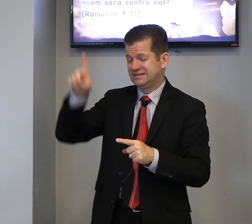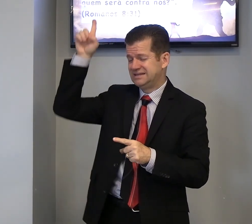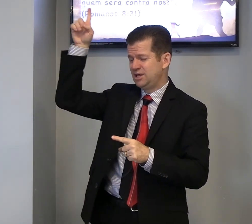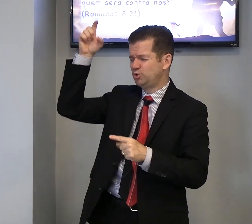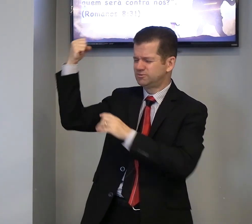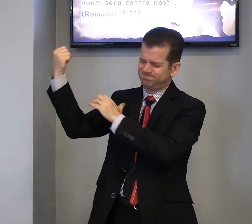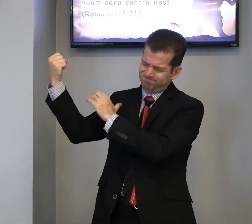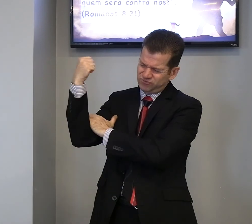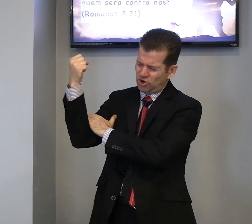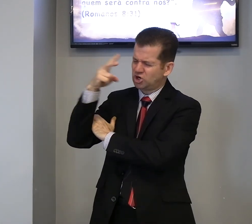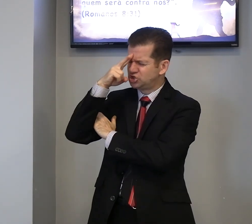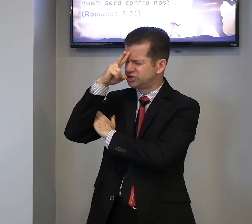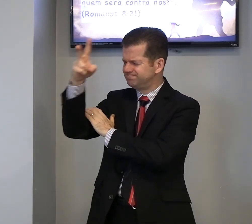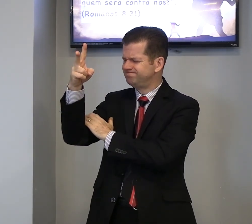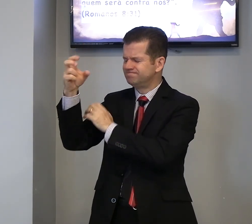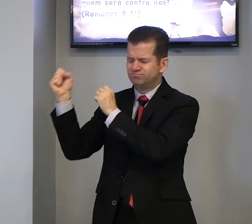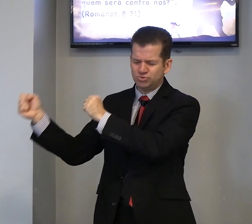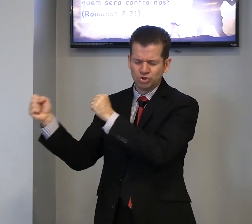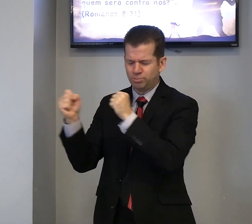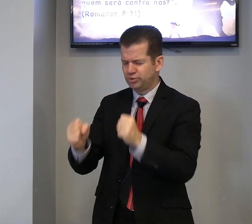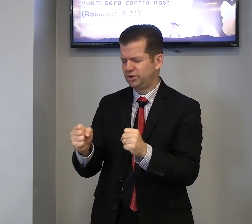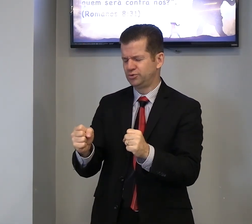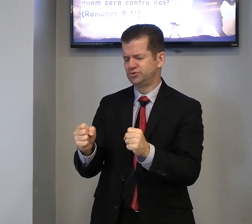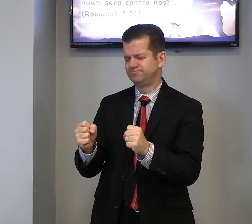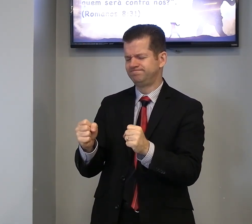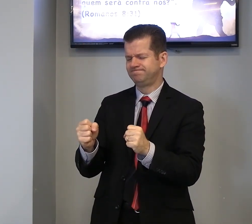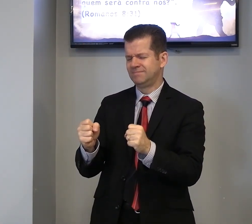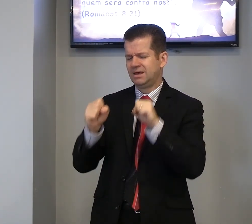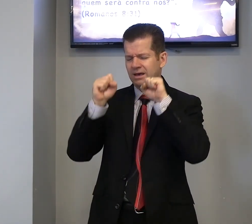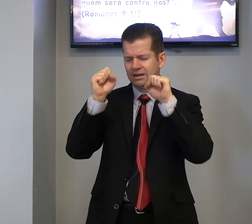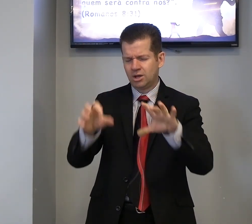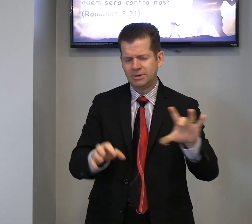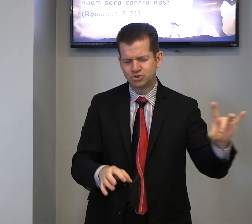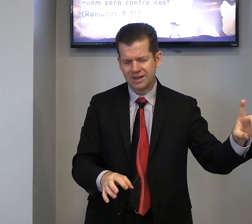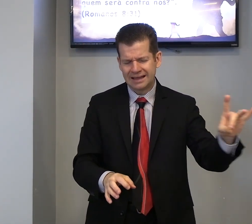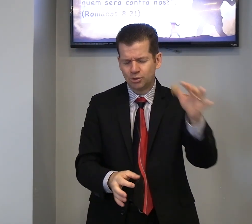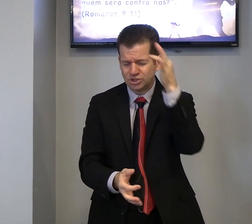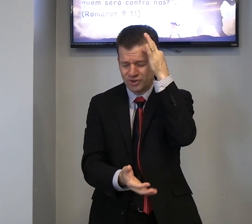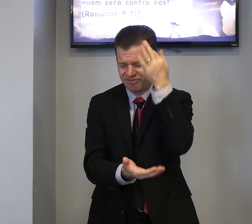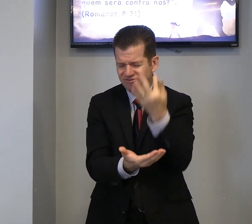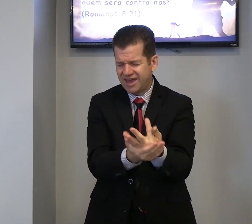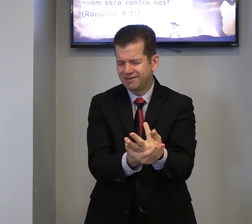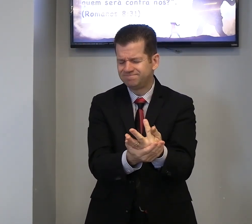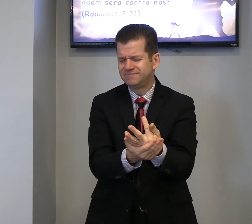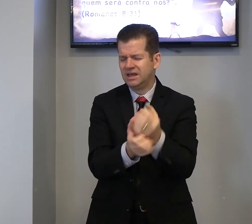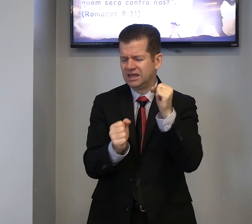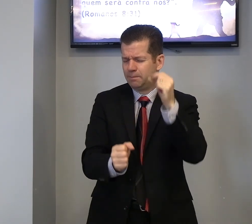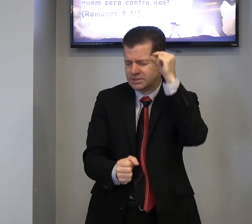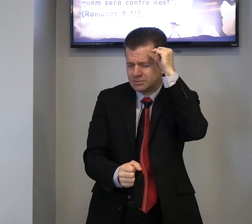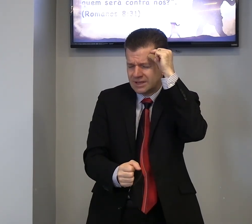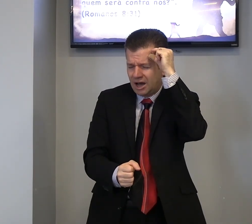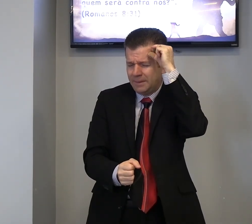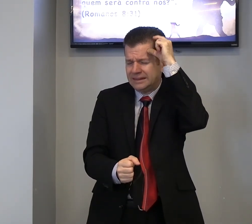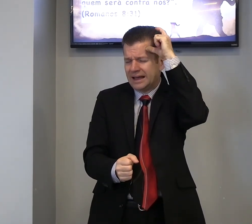Deus, forte, todo poderoso, então, abençoe cada um, sua fé, possamos aumentar,